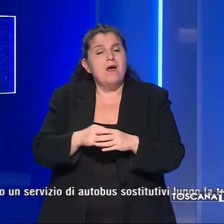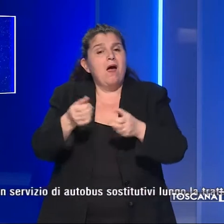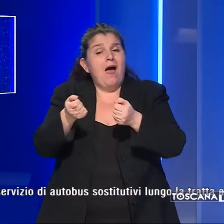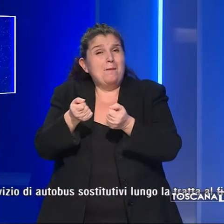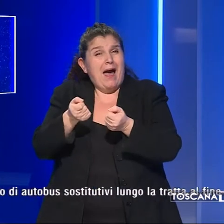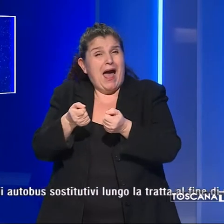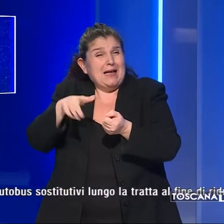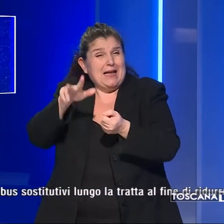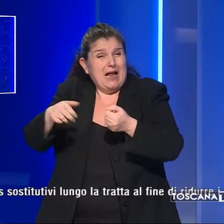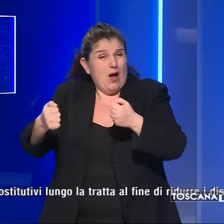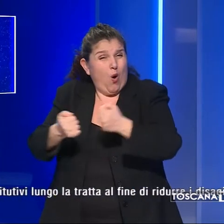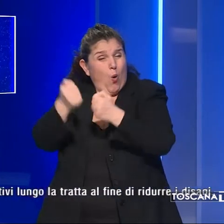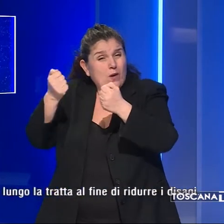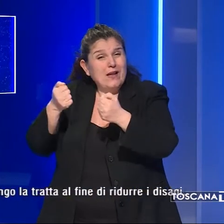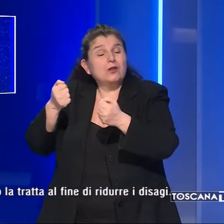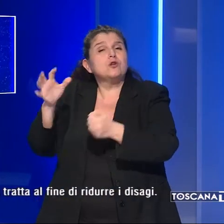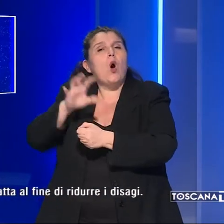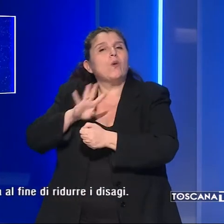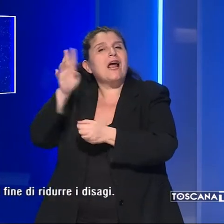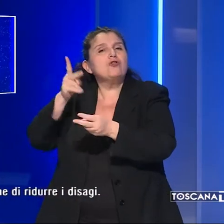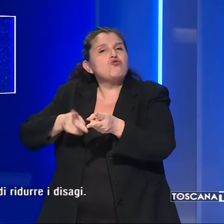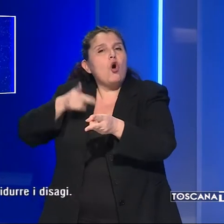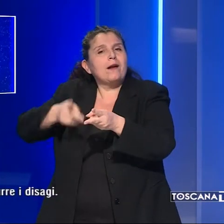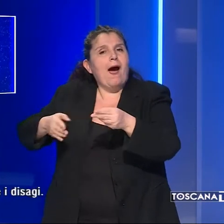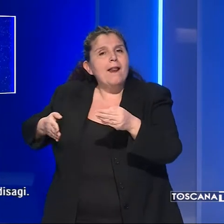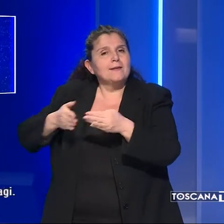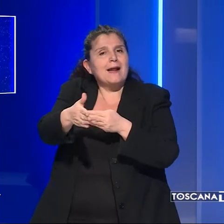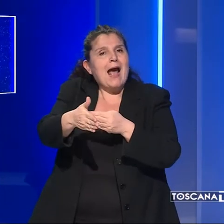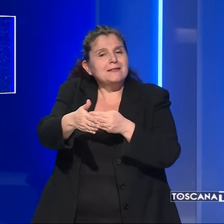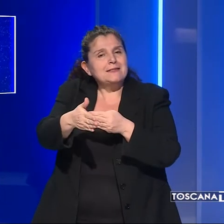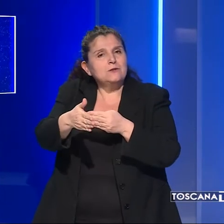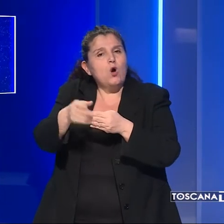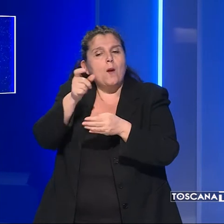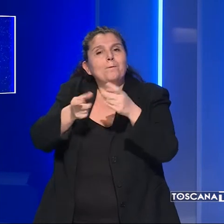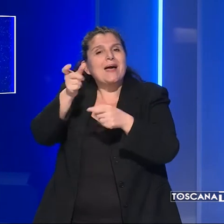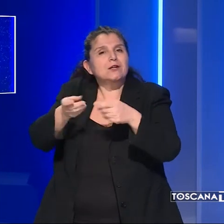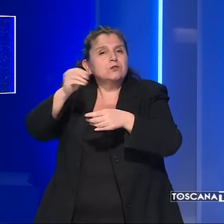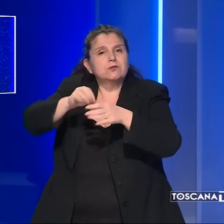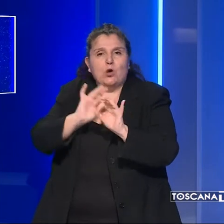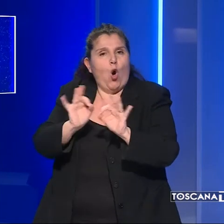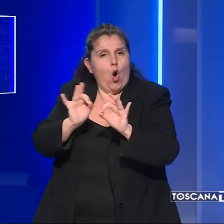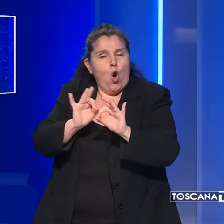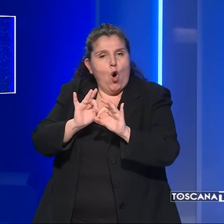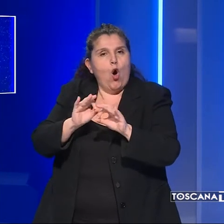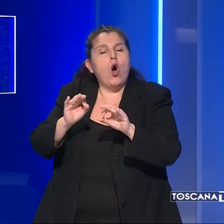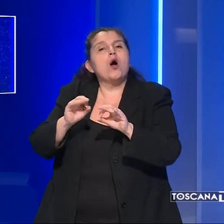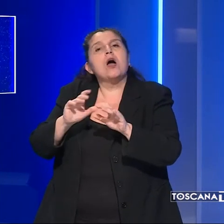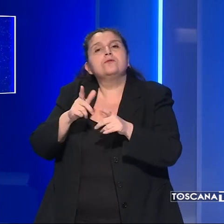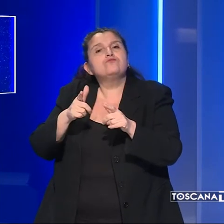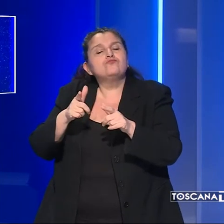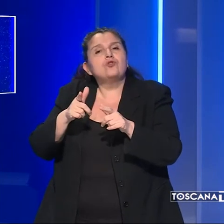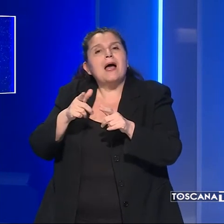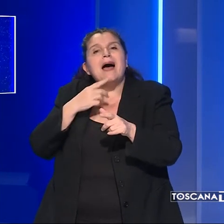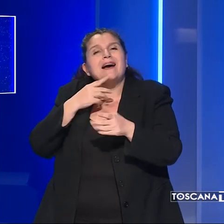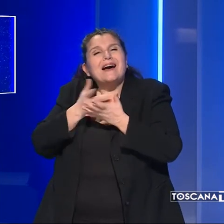urtato questa mattina da un regionale in transito non c'erano persone e non si segnalano casi